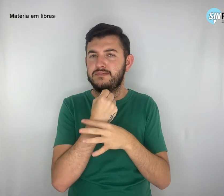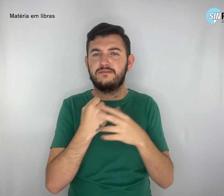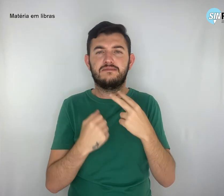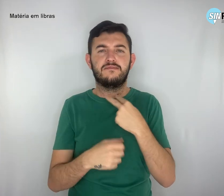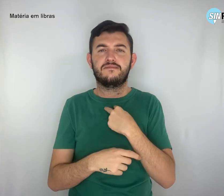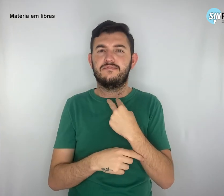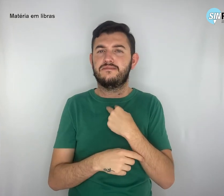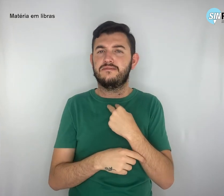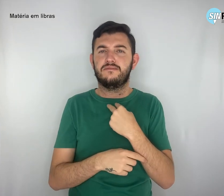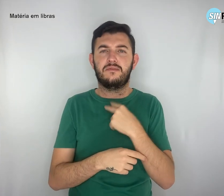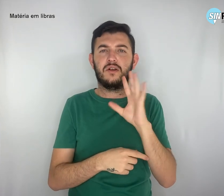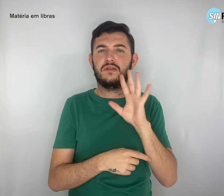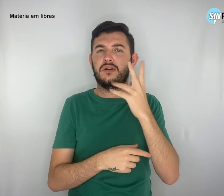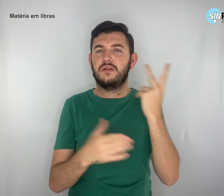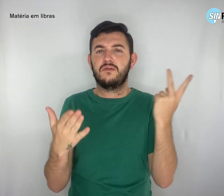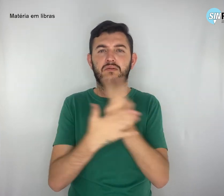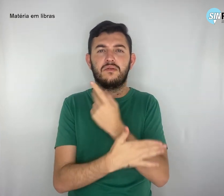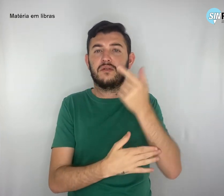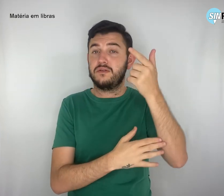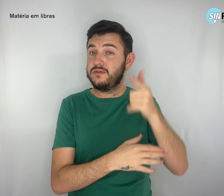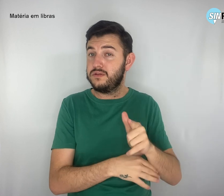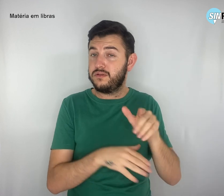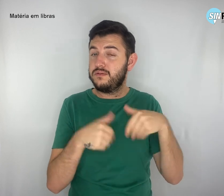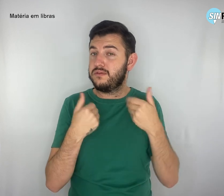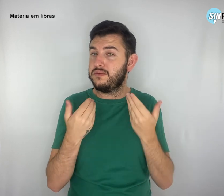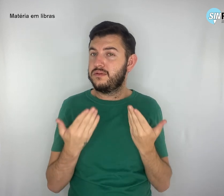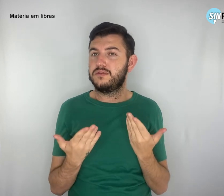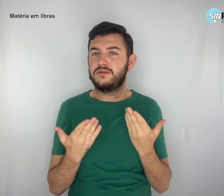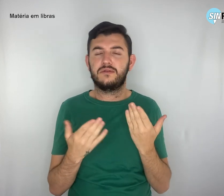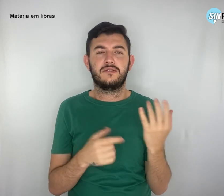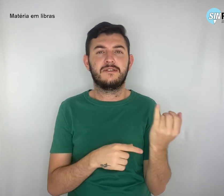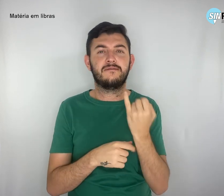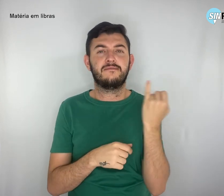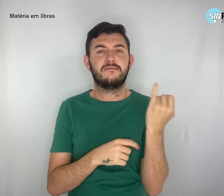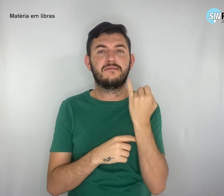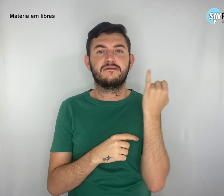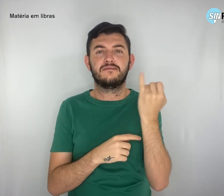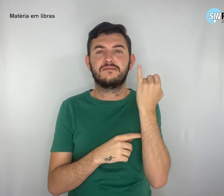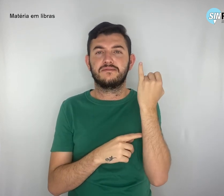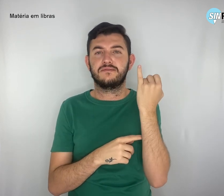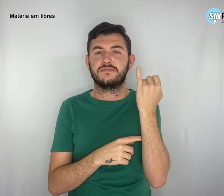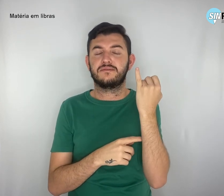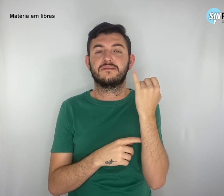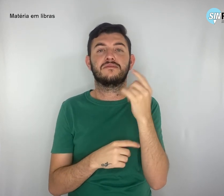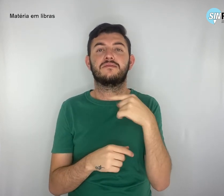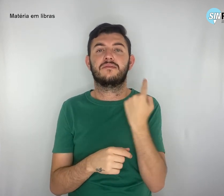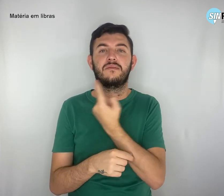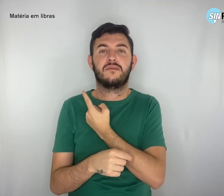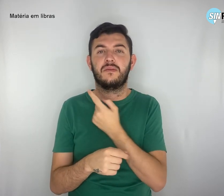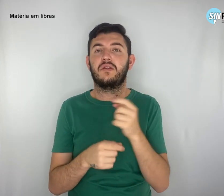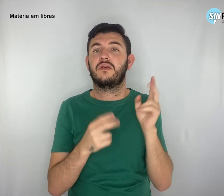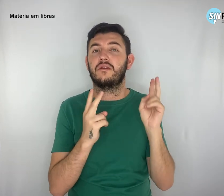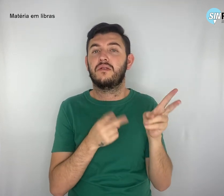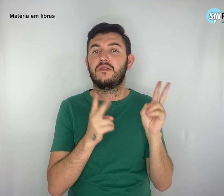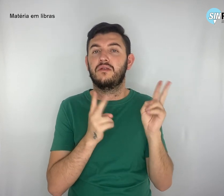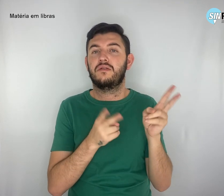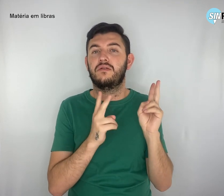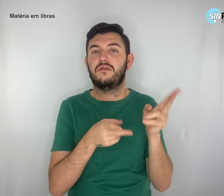mais acontecer. Por isso, é fundamental que continuemos a exigir uma imprensa